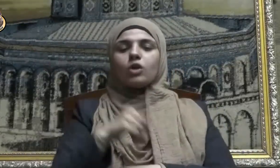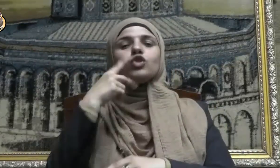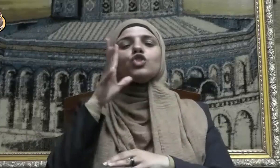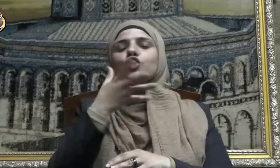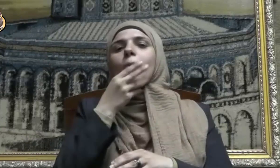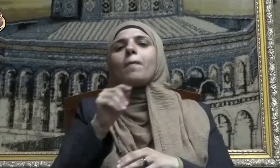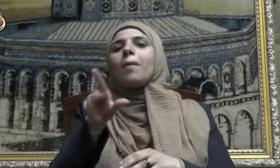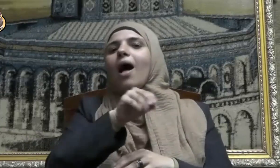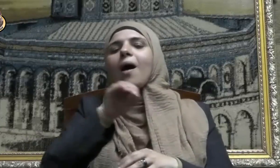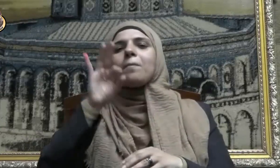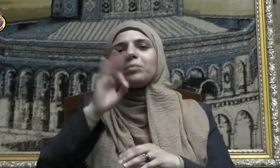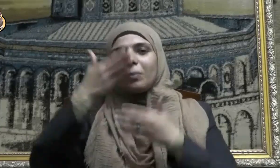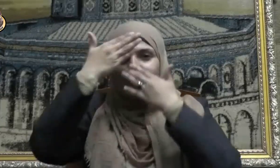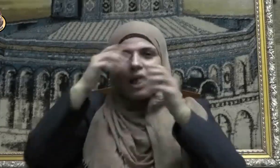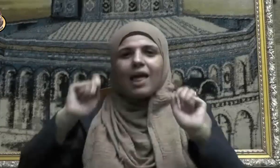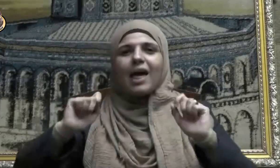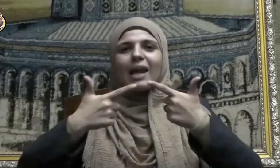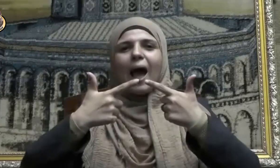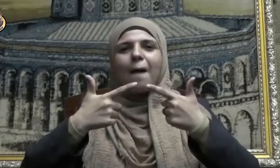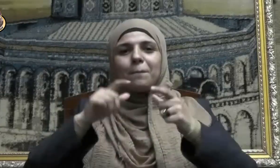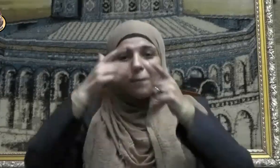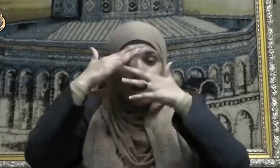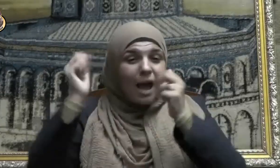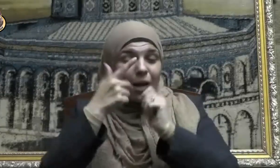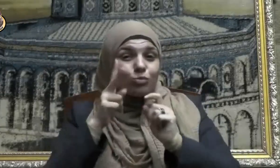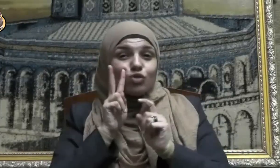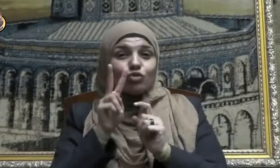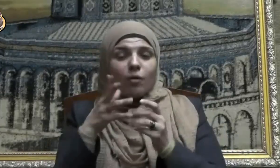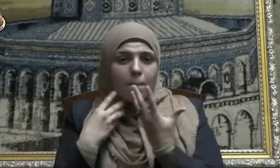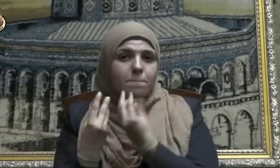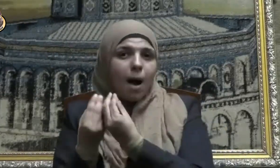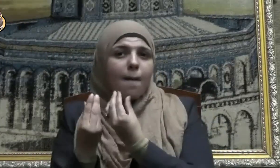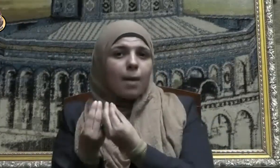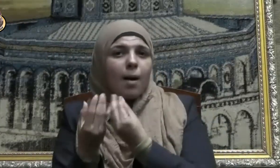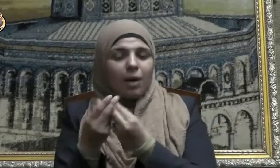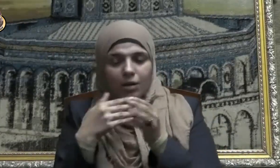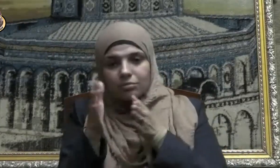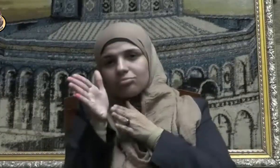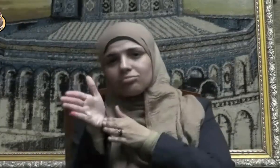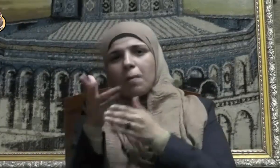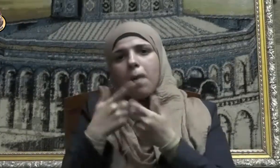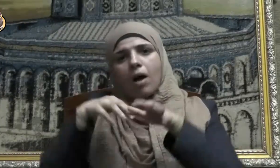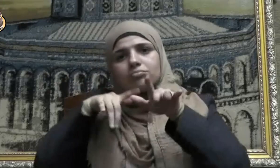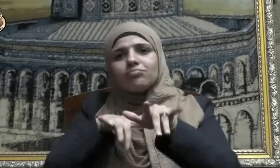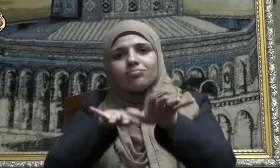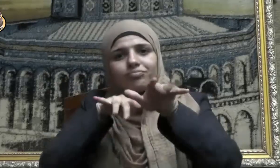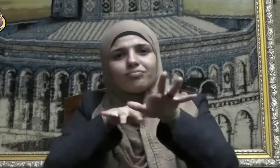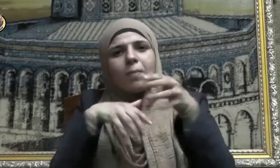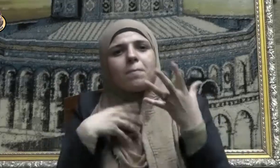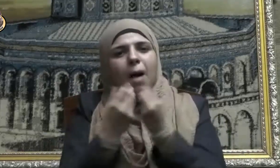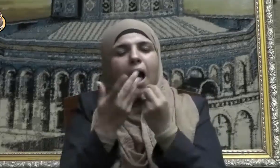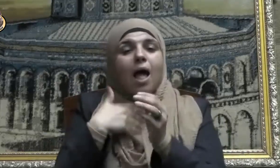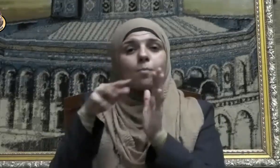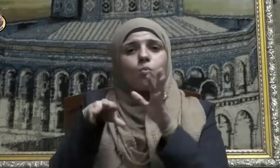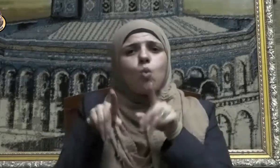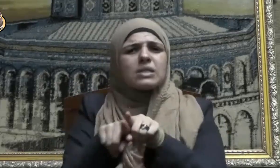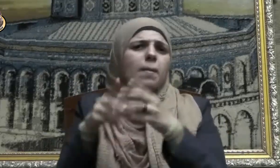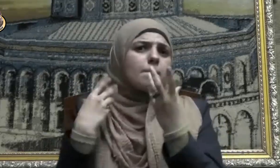المتطرفة ومن يوالونها أو يسيرون في ركابها وعلى نهجها في بيع